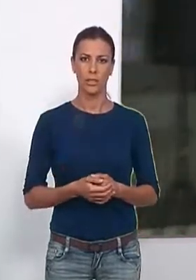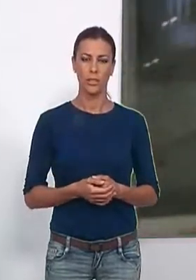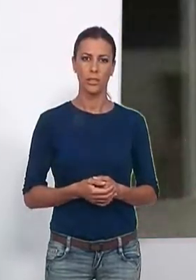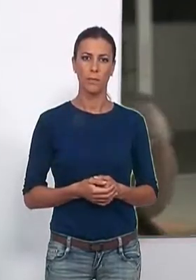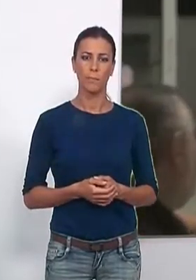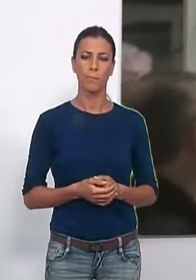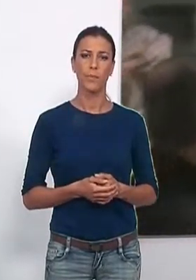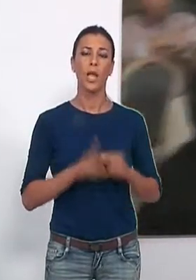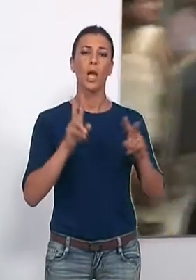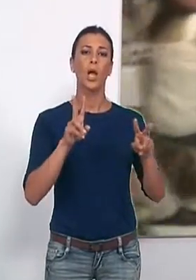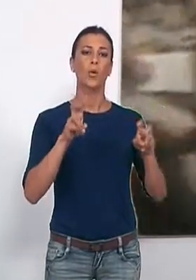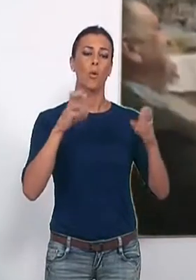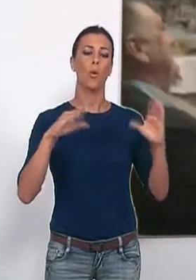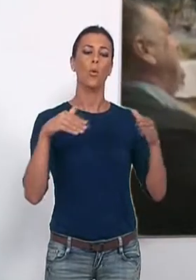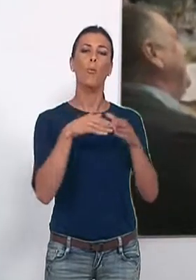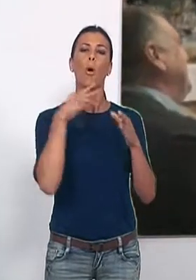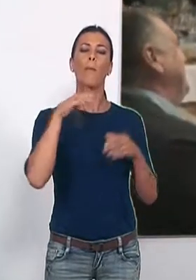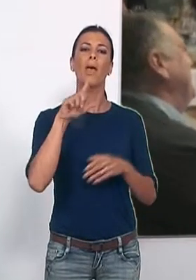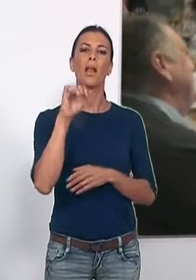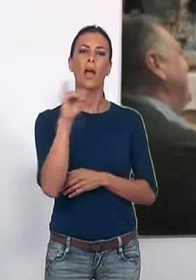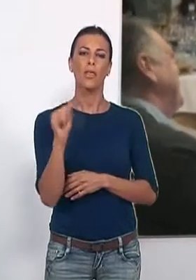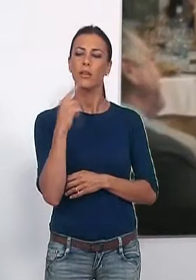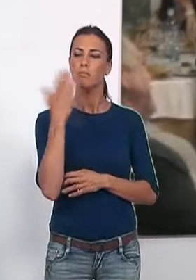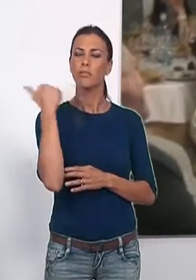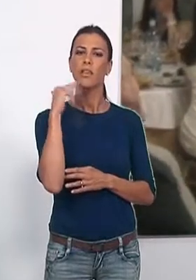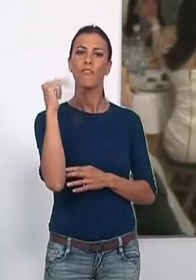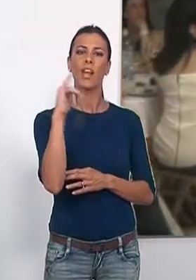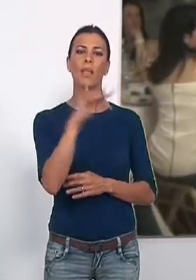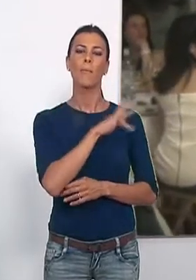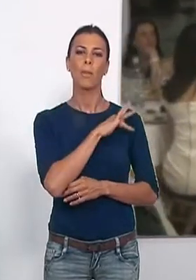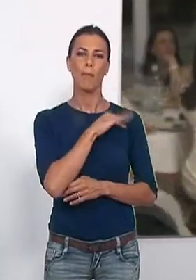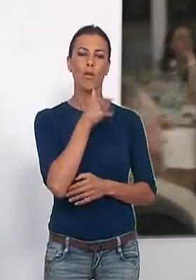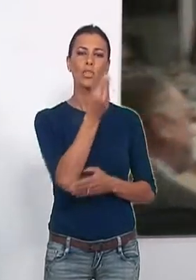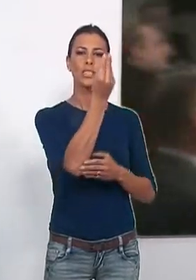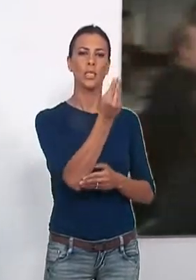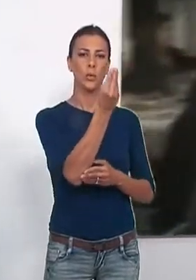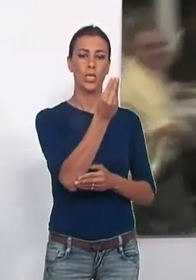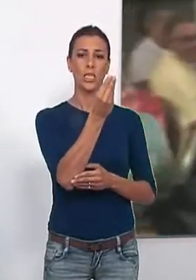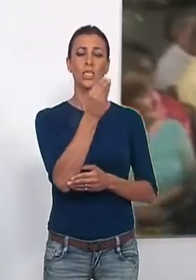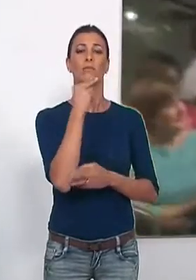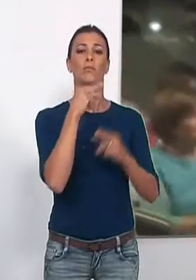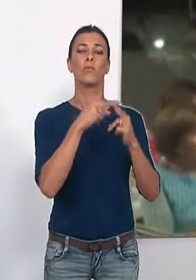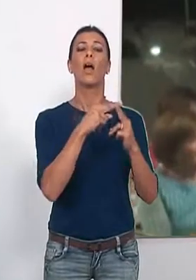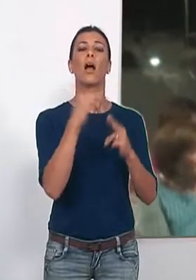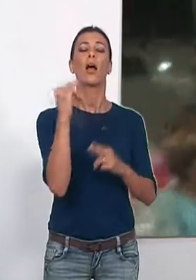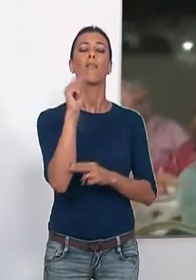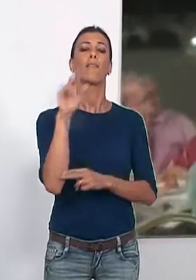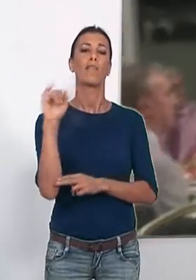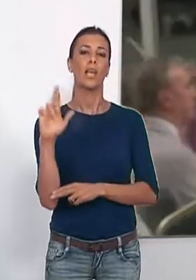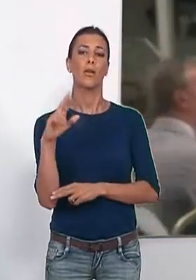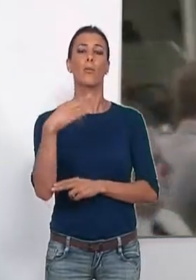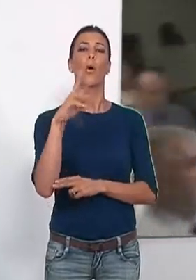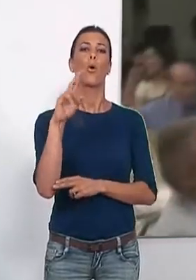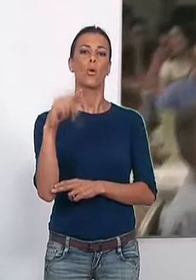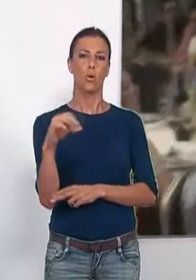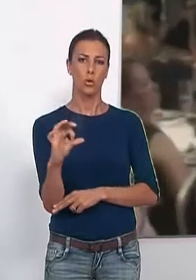El grupo modileño Melaza fue galardonado el pasado viernes con la estatuilla de Francisco Javier de Burgos, que